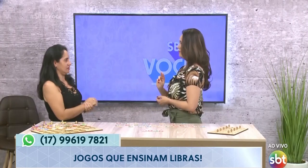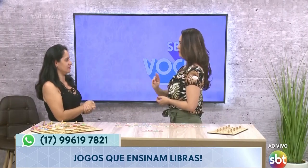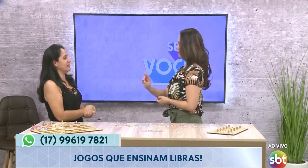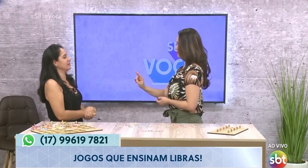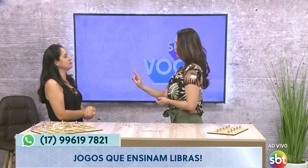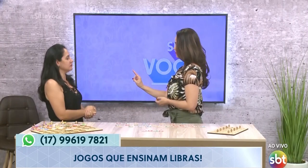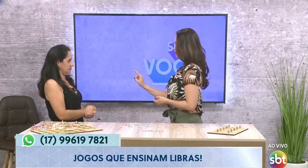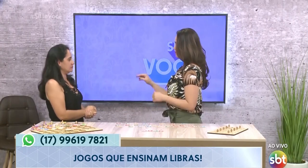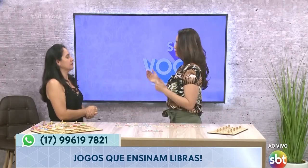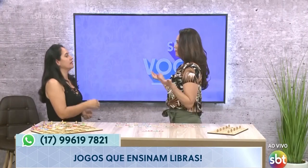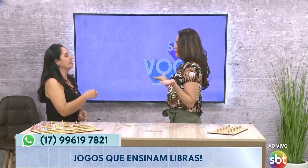Então vai.